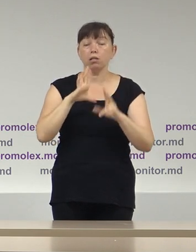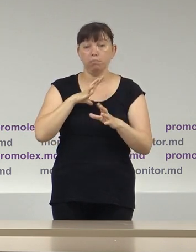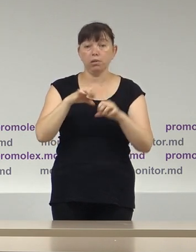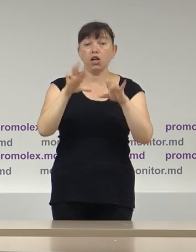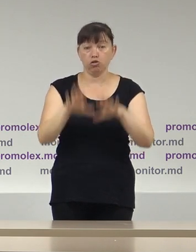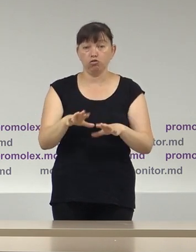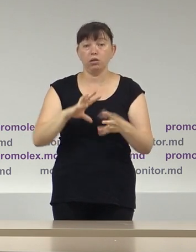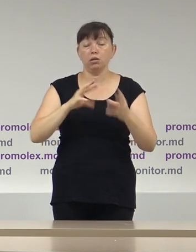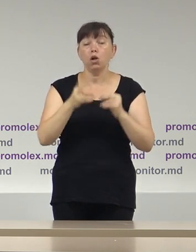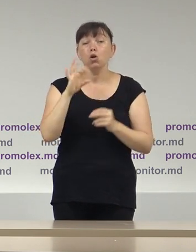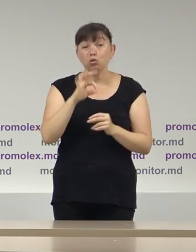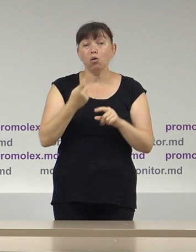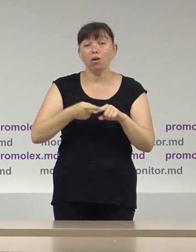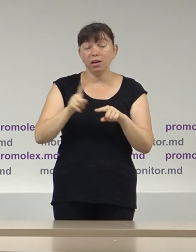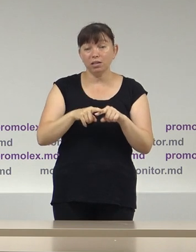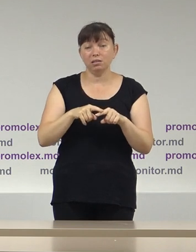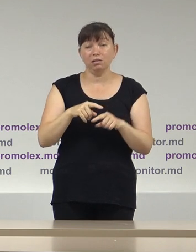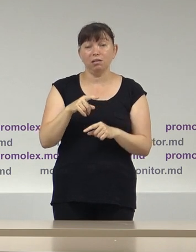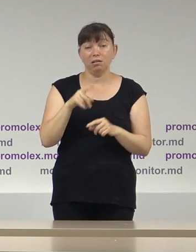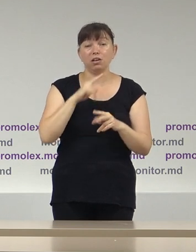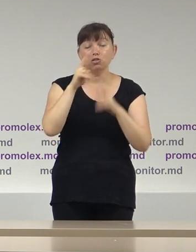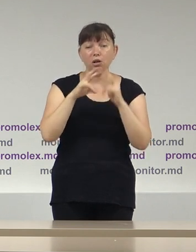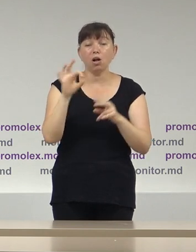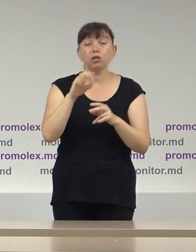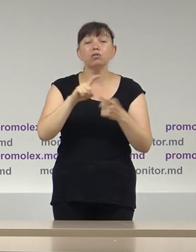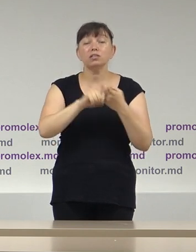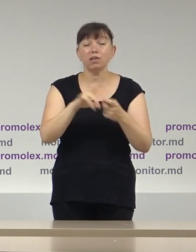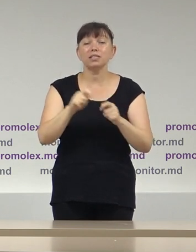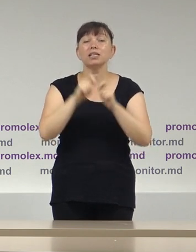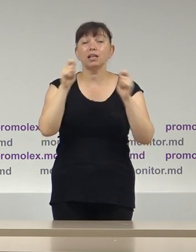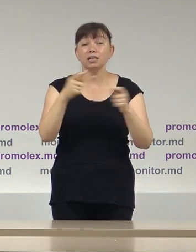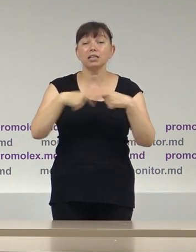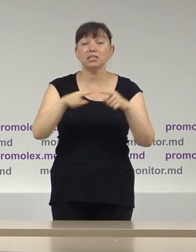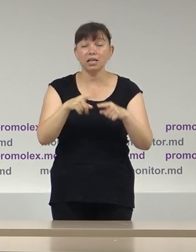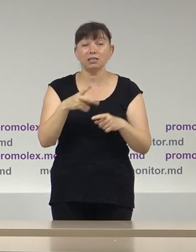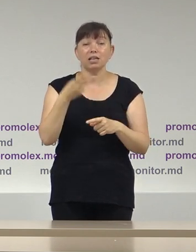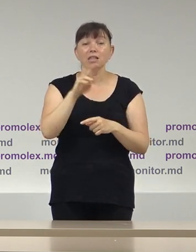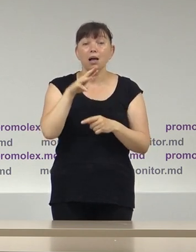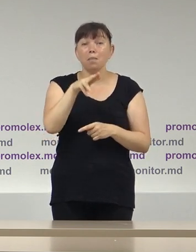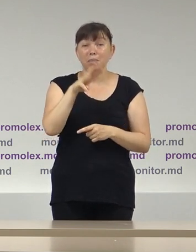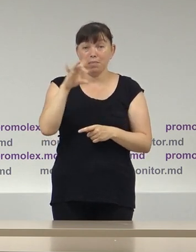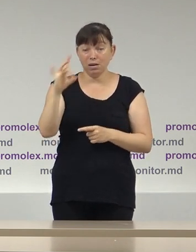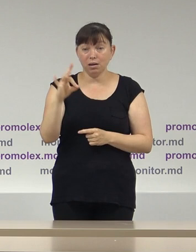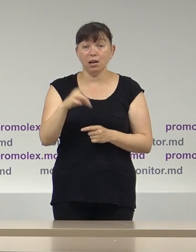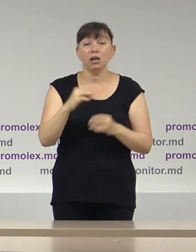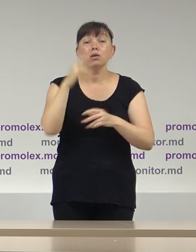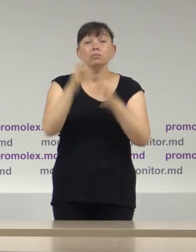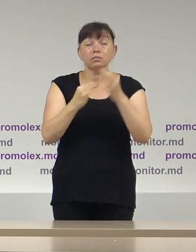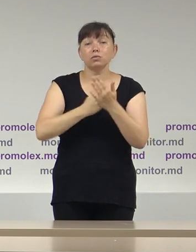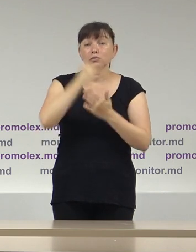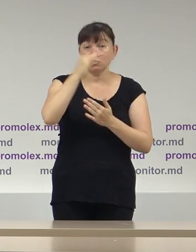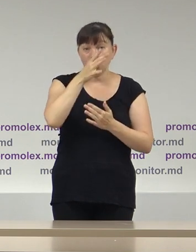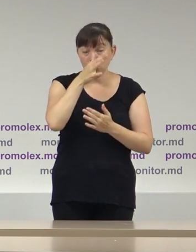Totuși, în privința contestații care se referă la deschidere sexilor de votare pentru alegătorii din stânga ministrului, curte de apel